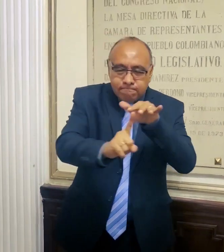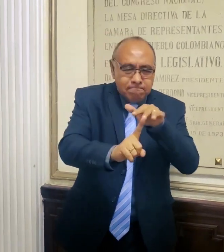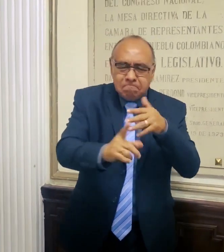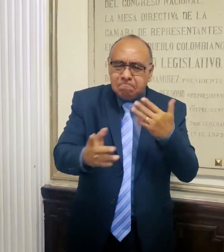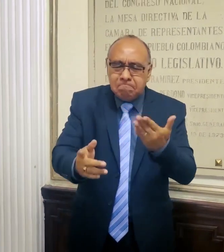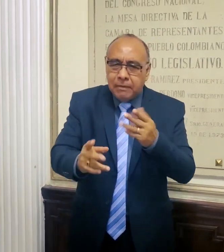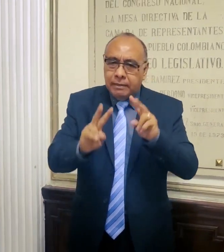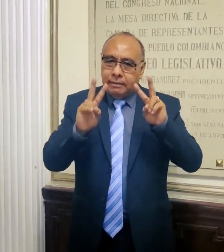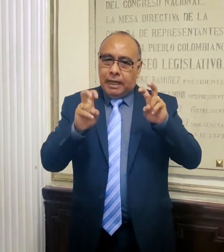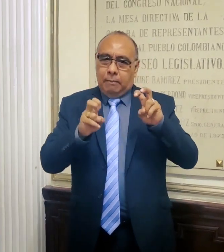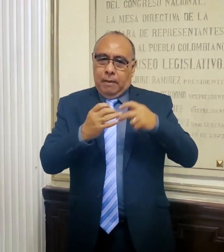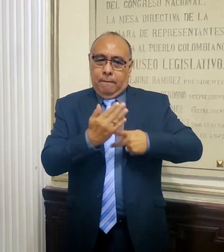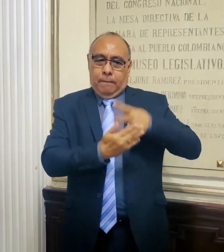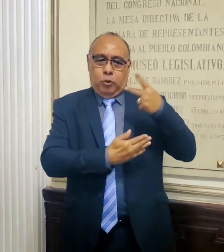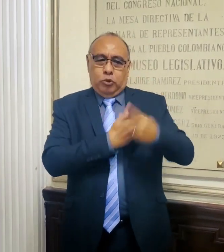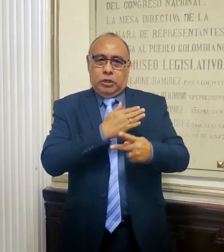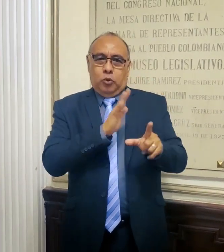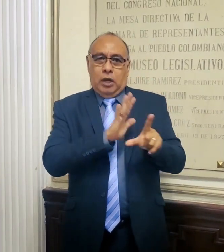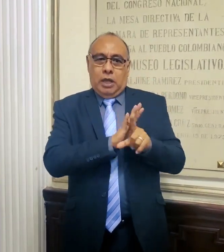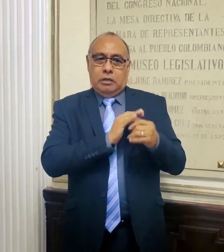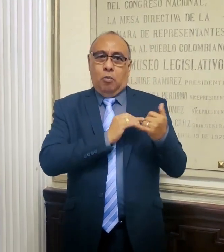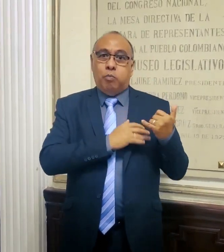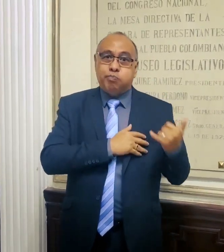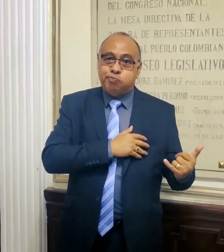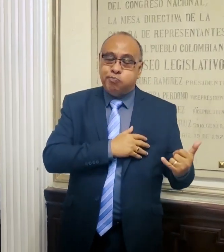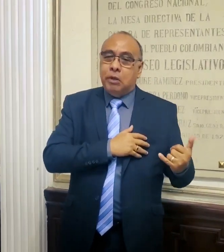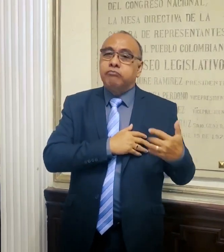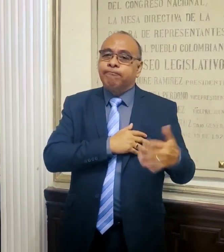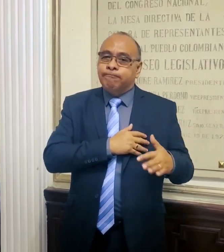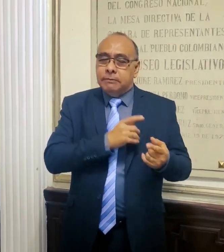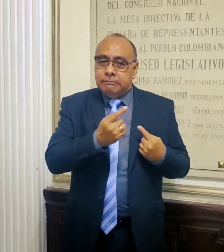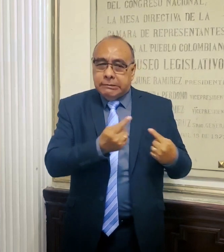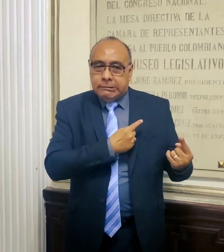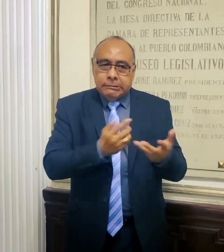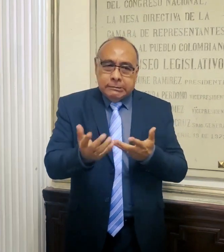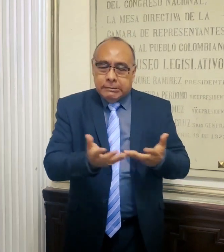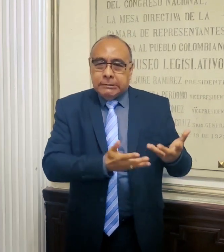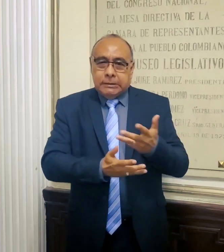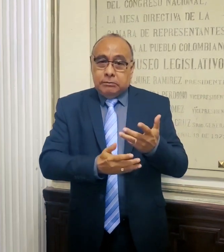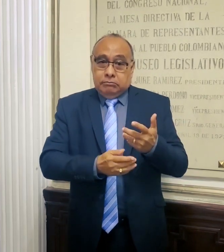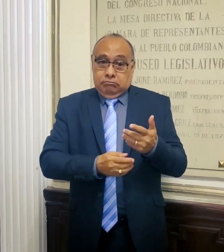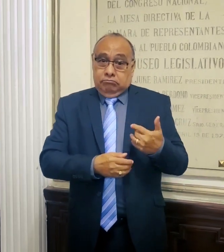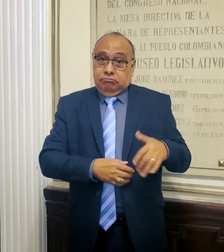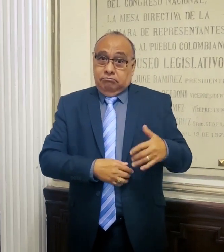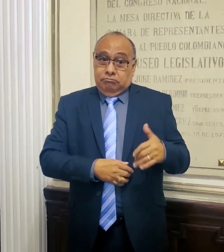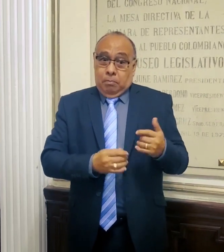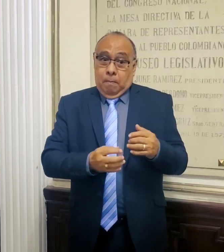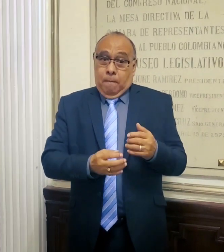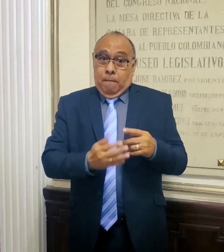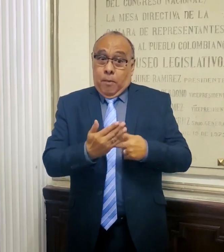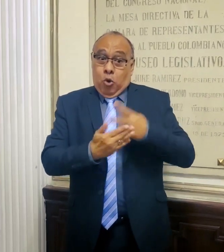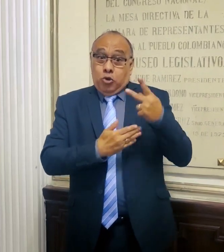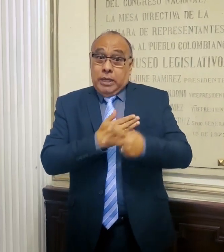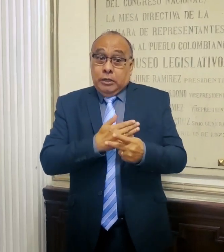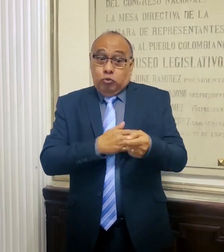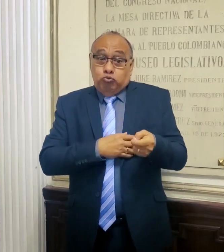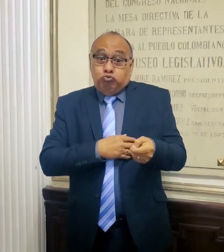porque en este momento se encuentra en proceso un proyecto de ley en el que se ha trabajado y está pronto a ser